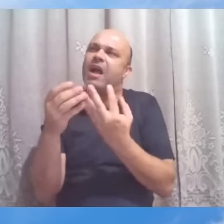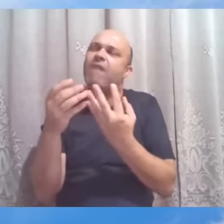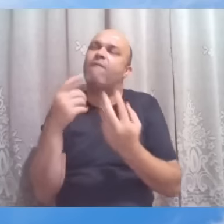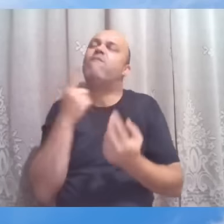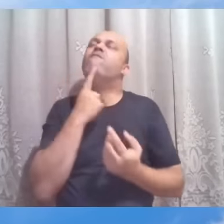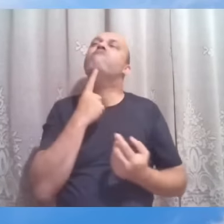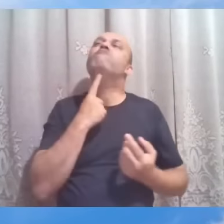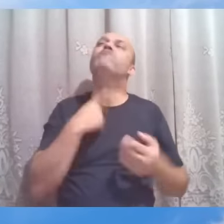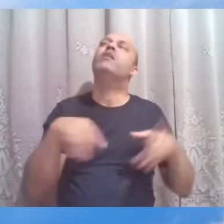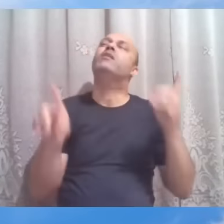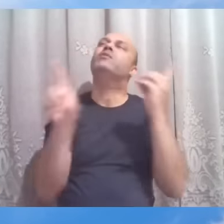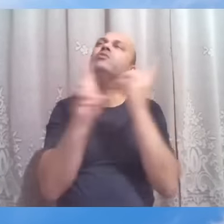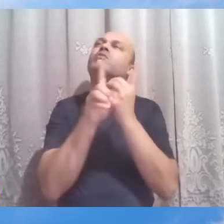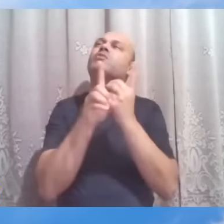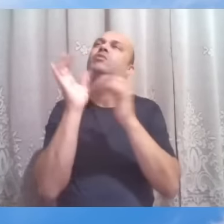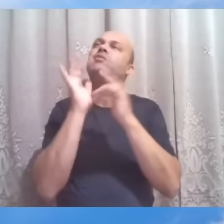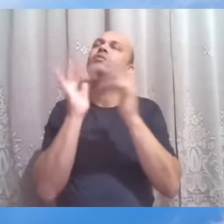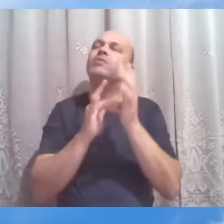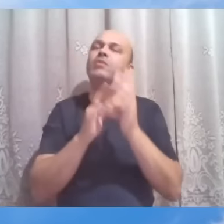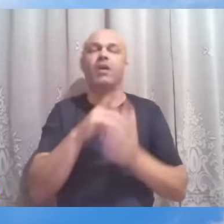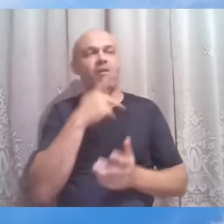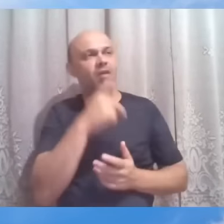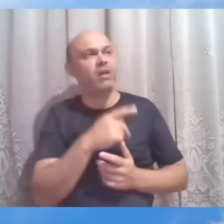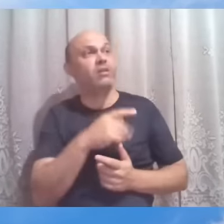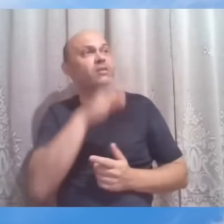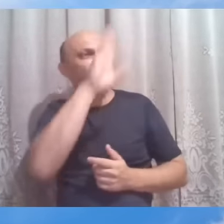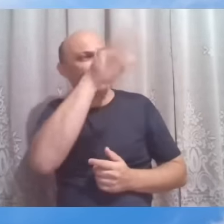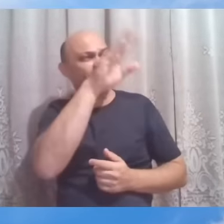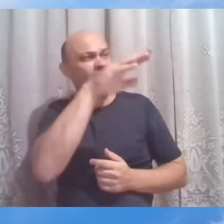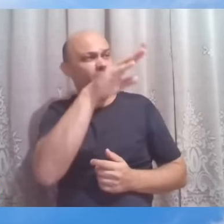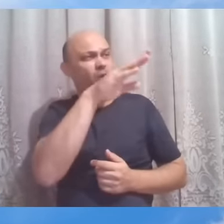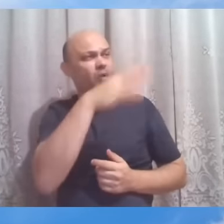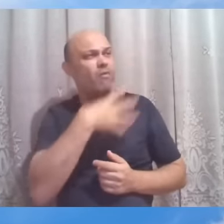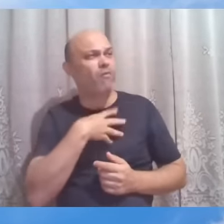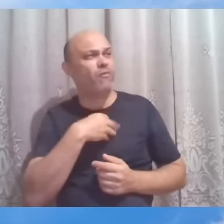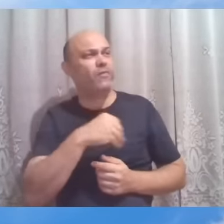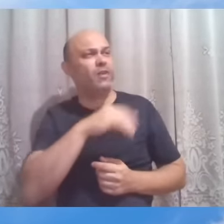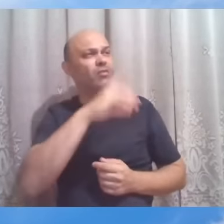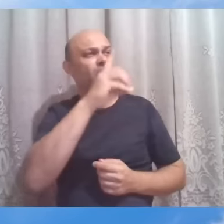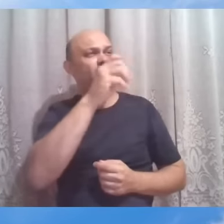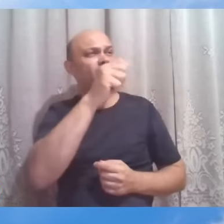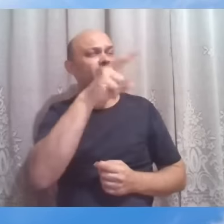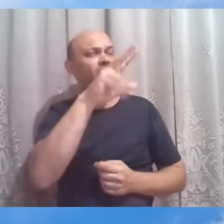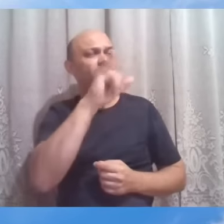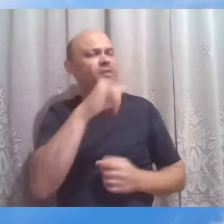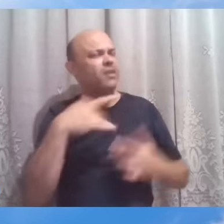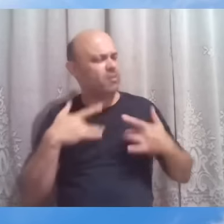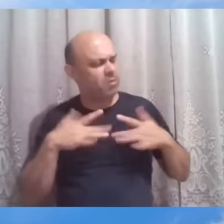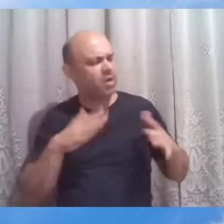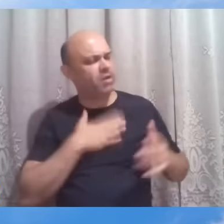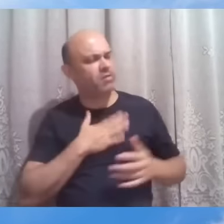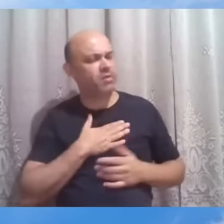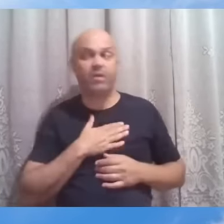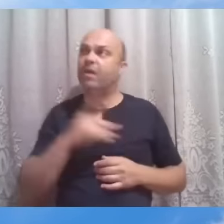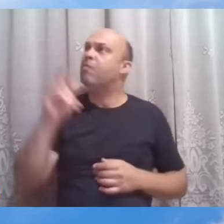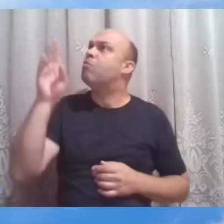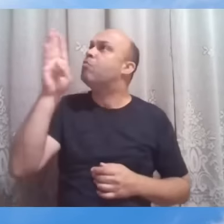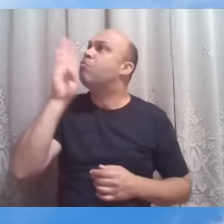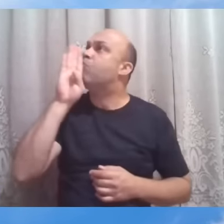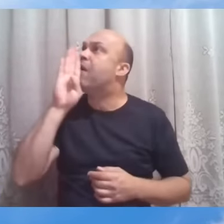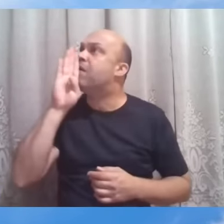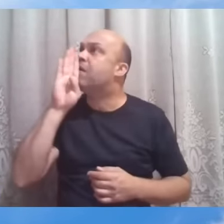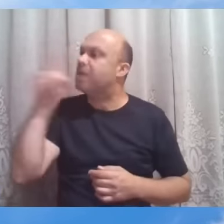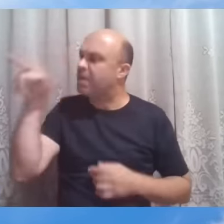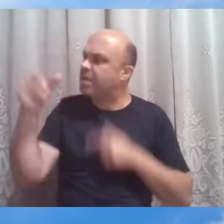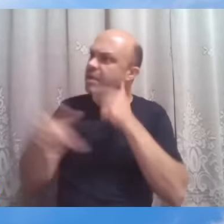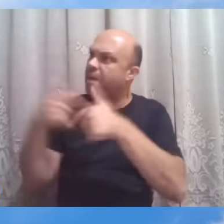Senhor, filho de Davi, tem misericórdia de mim. O a multidão faz? Cala-te. Está atrapalhando. E quanto mais